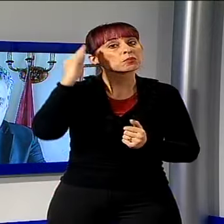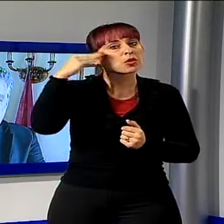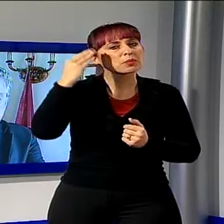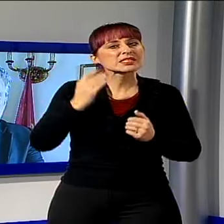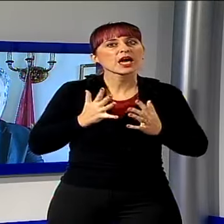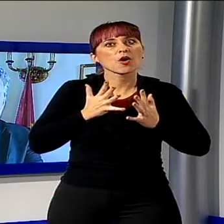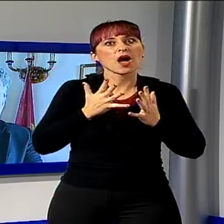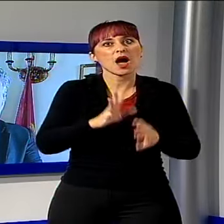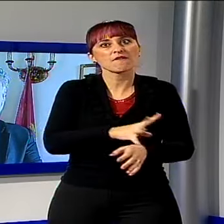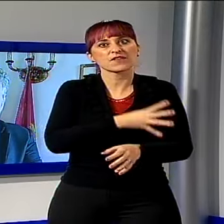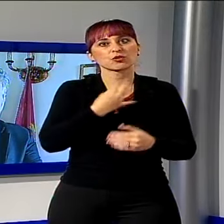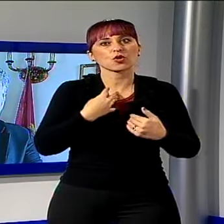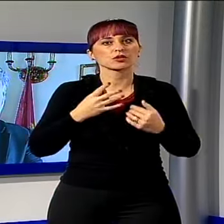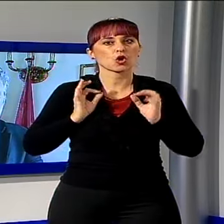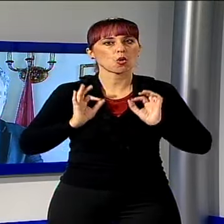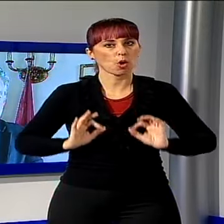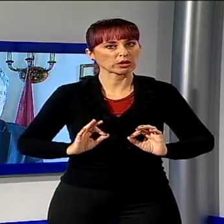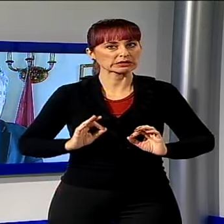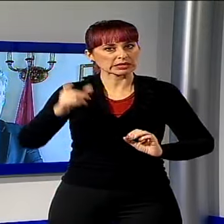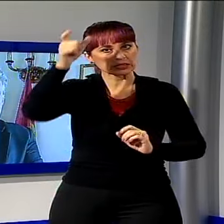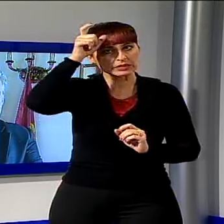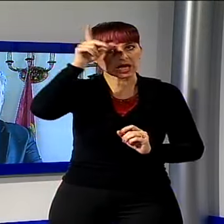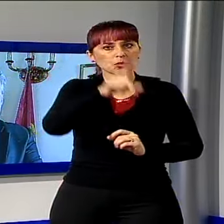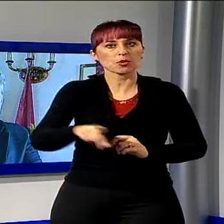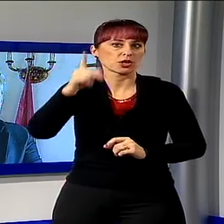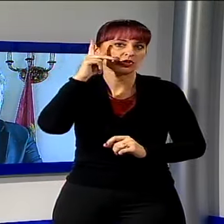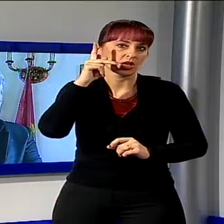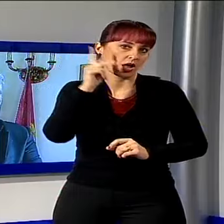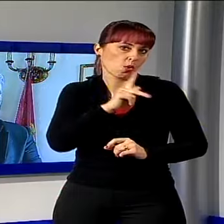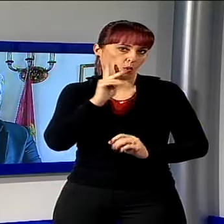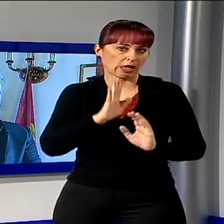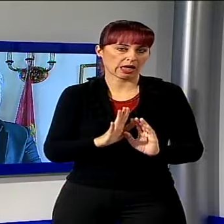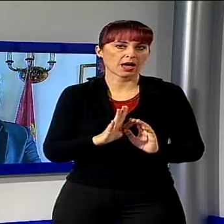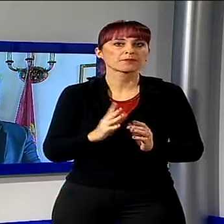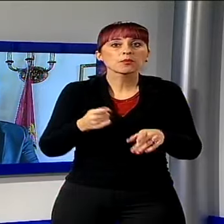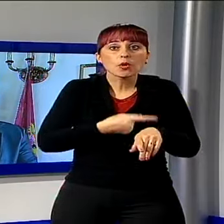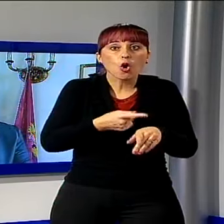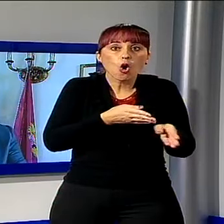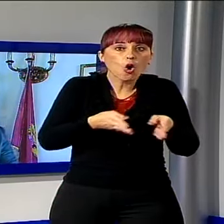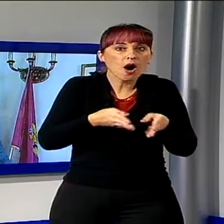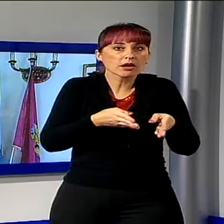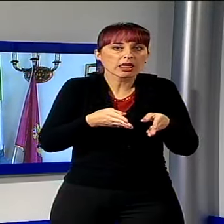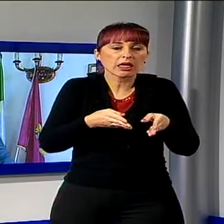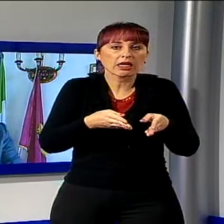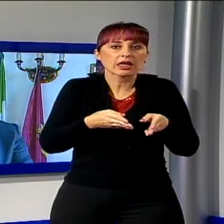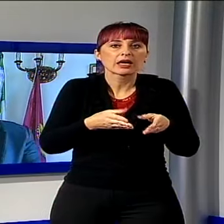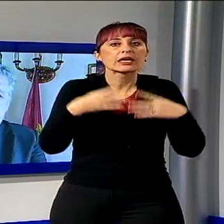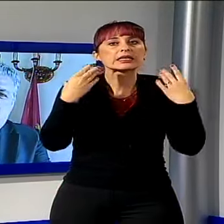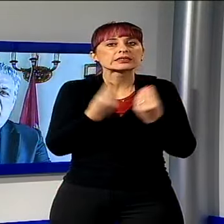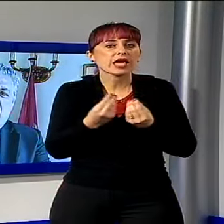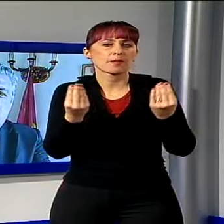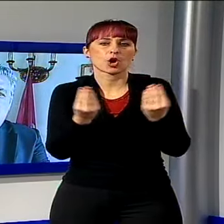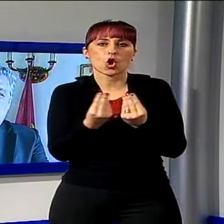della Polizia di Stato della provincia di Lucca, che in queste ore, insieme a tutti i